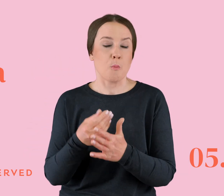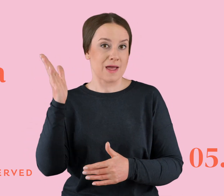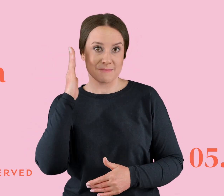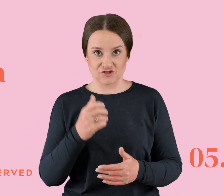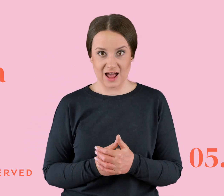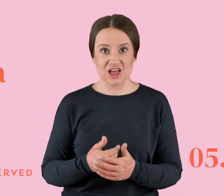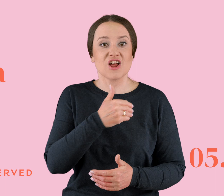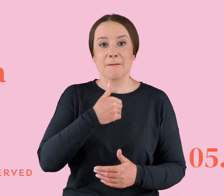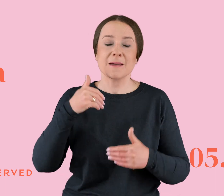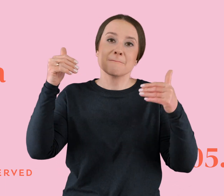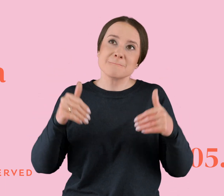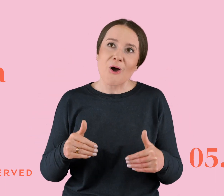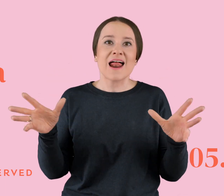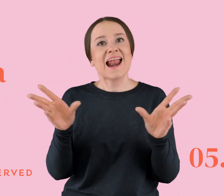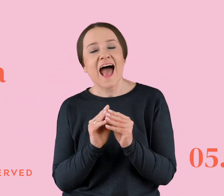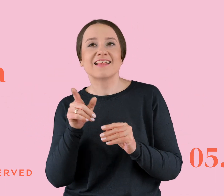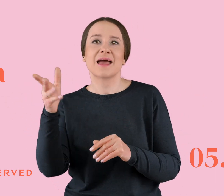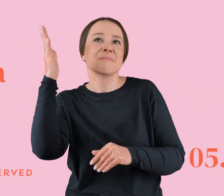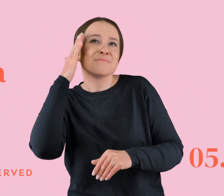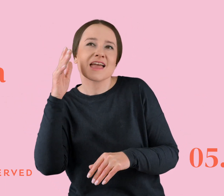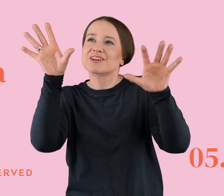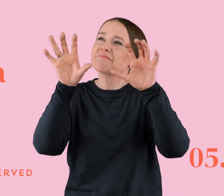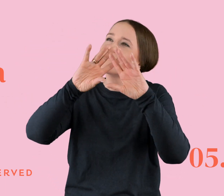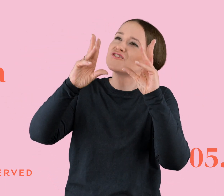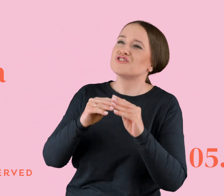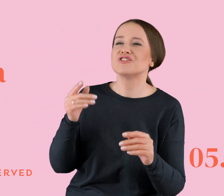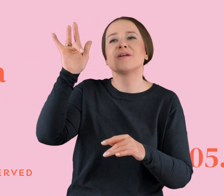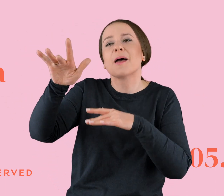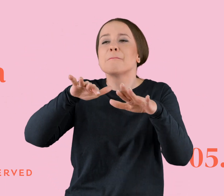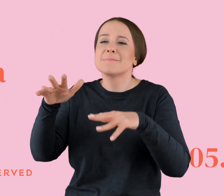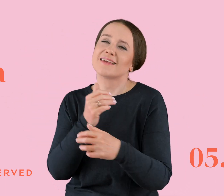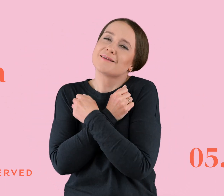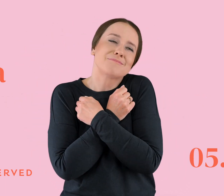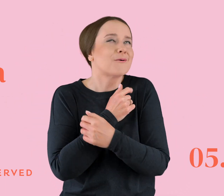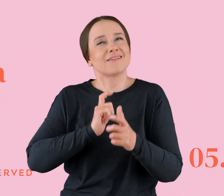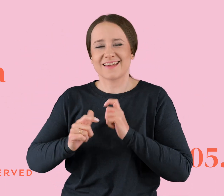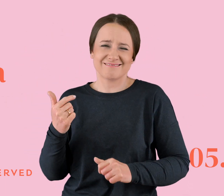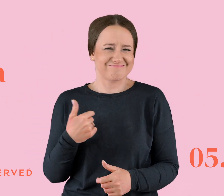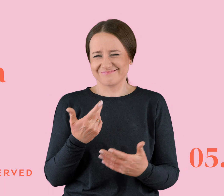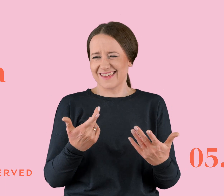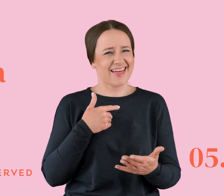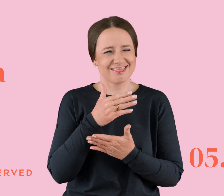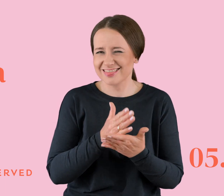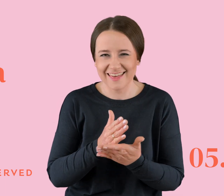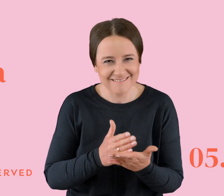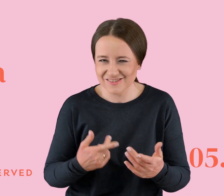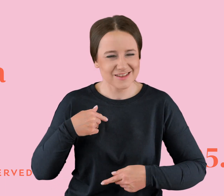żebyśmy my mogli tam razem uwić sobie gniazdko i tam się cieszyć naszą miłością. Mnie to nie kupiło oczywiście, bo ja nie wierzę w takie rzeczy, ale wiem, że niektórzy